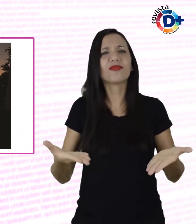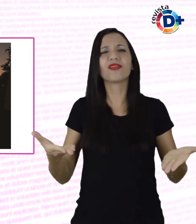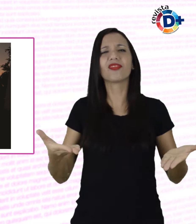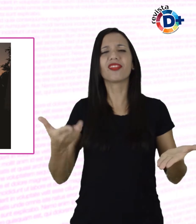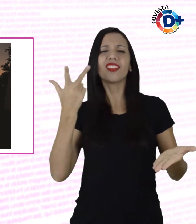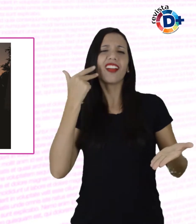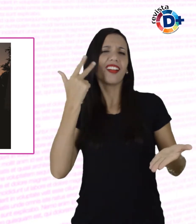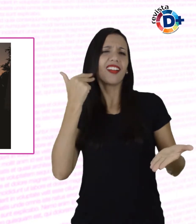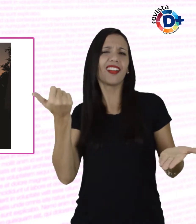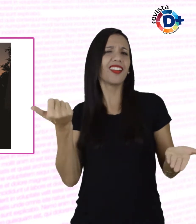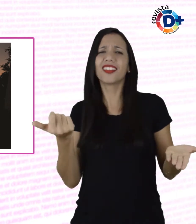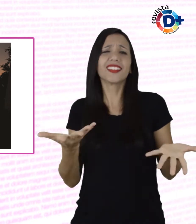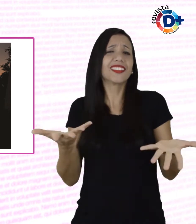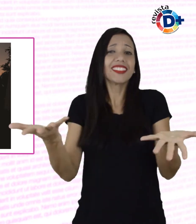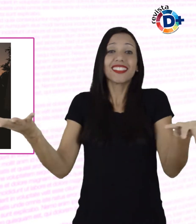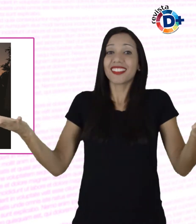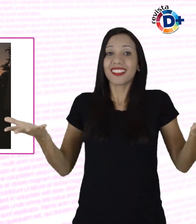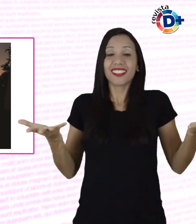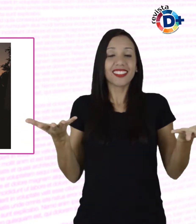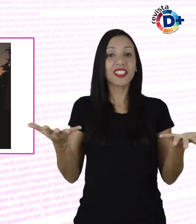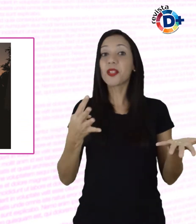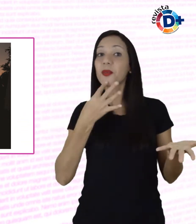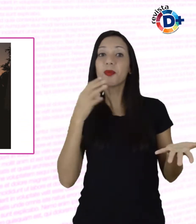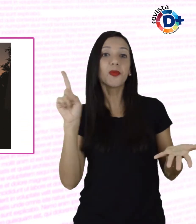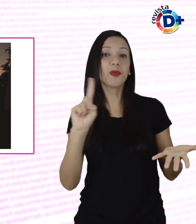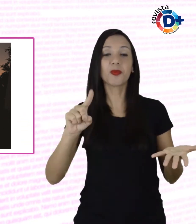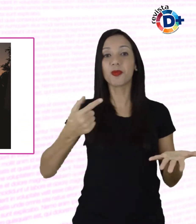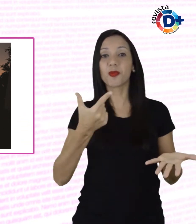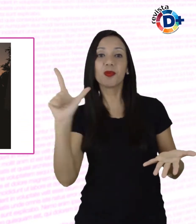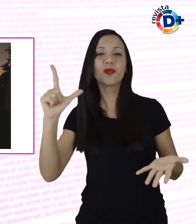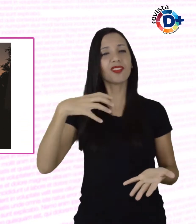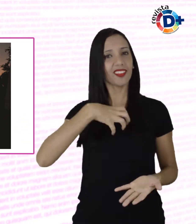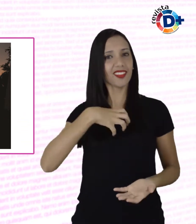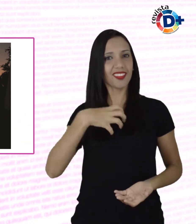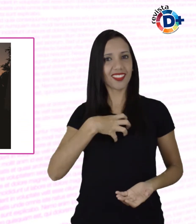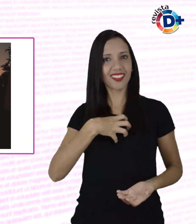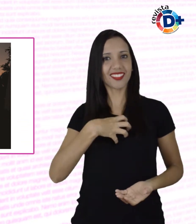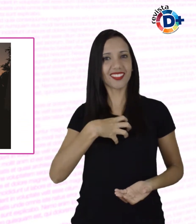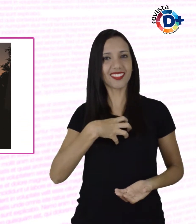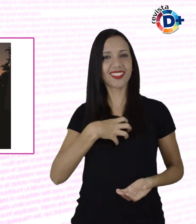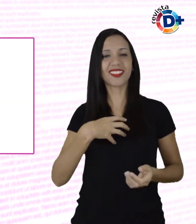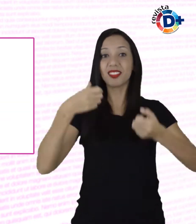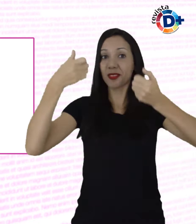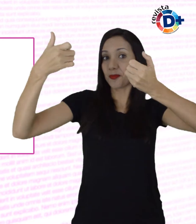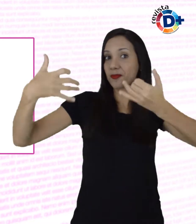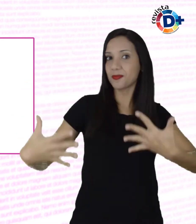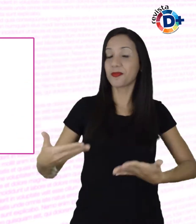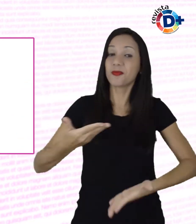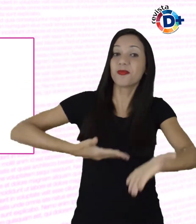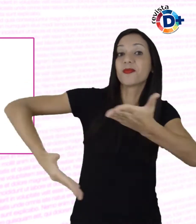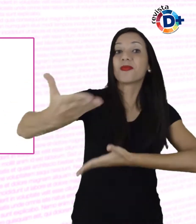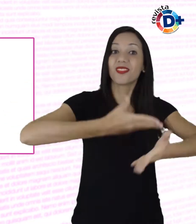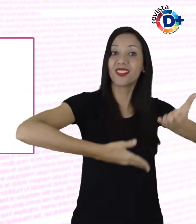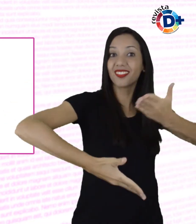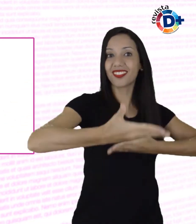até porque não conhecemos outro caminho. Ao compartilhar essas trajetórias com todos,